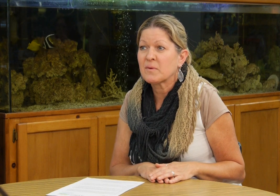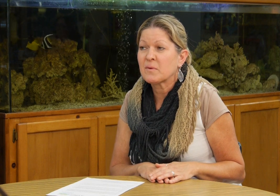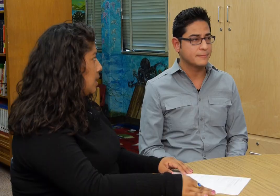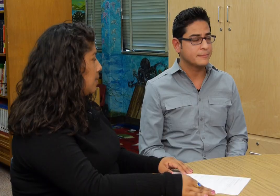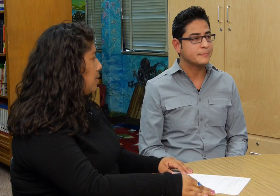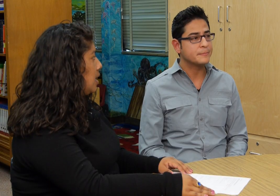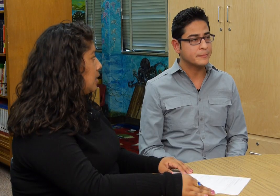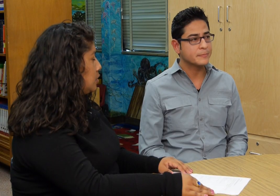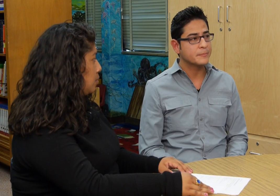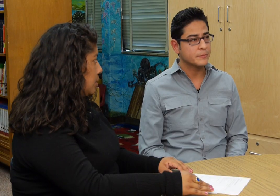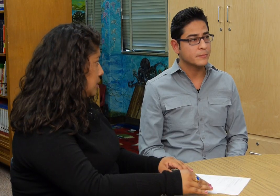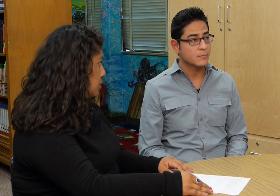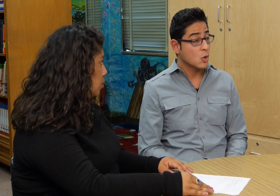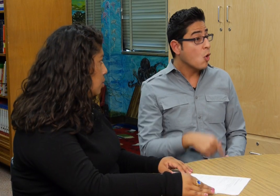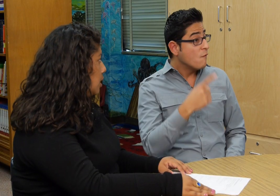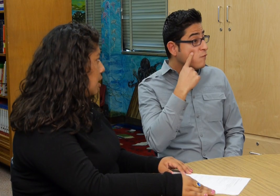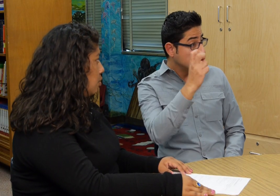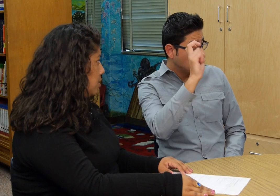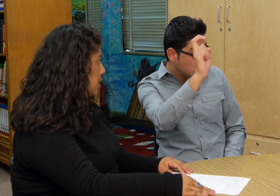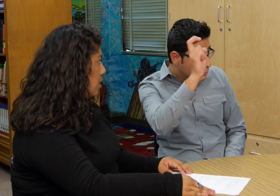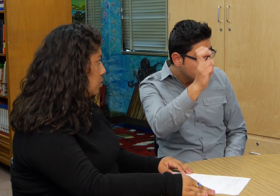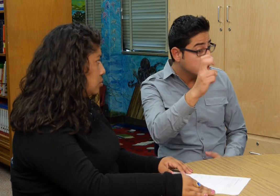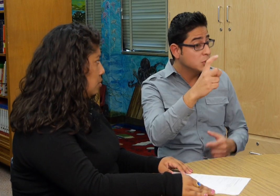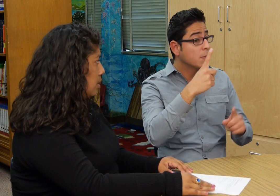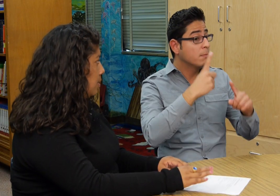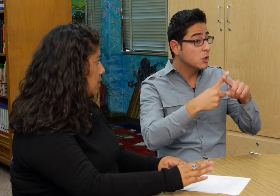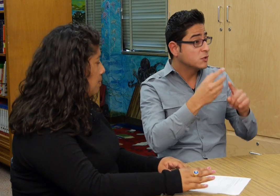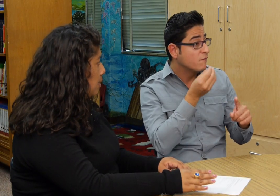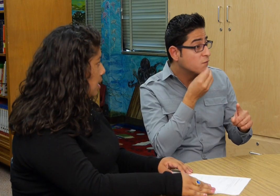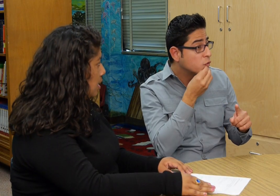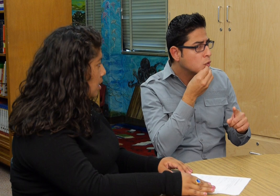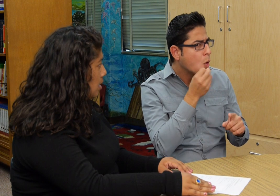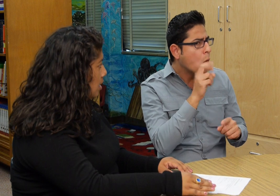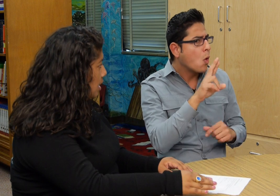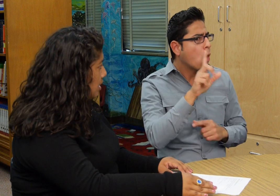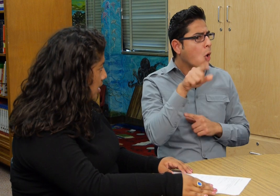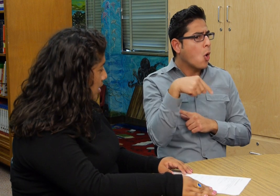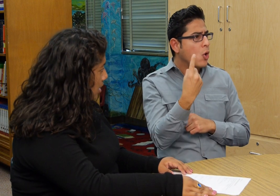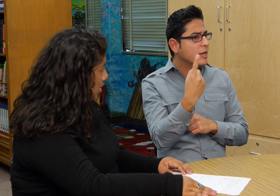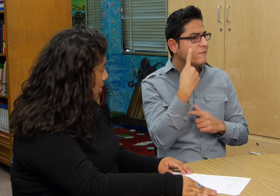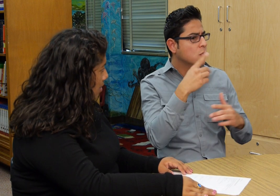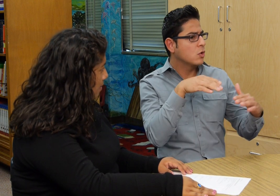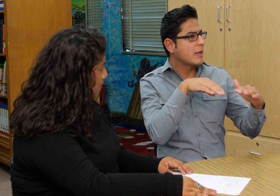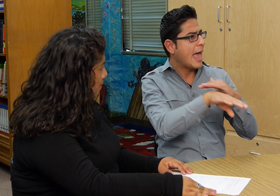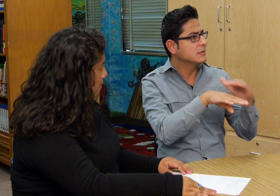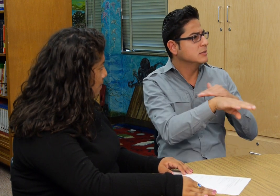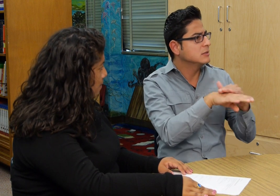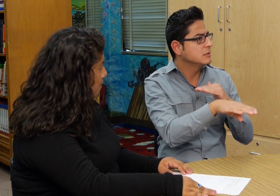suficientes 20 para la transportación y la comida o solamente para la entrada